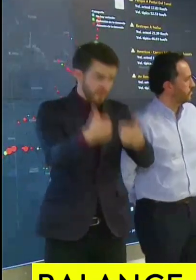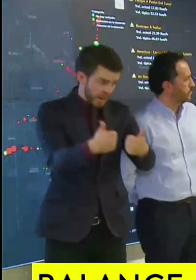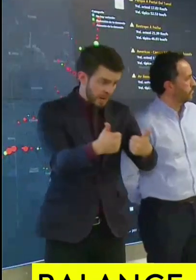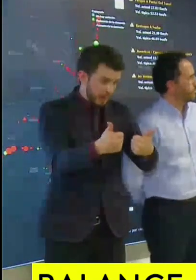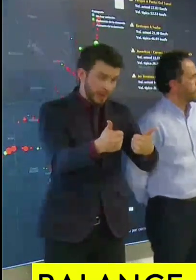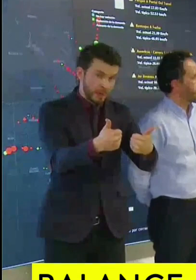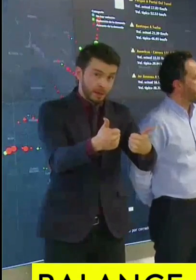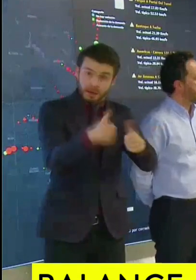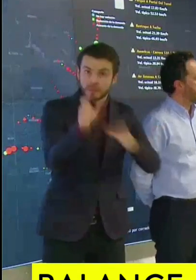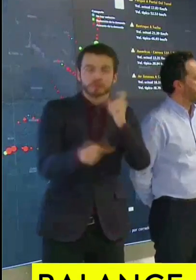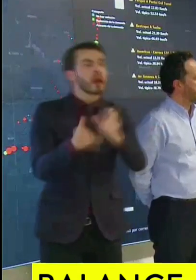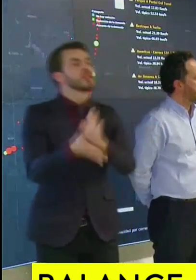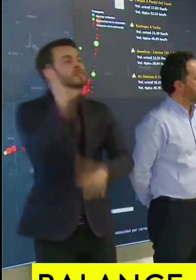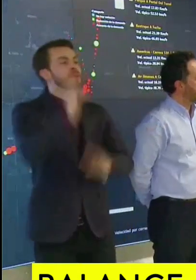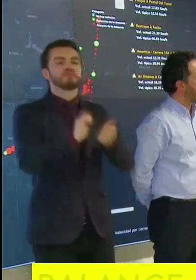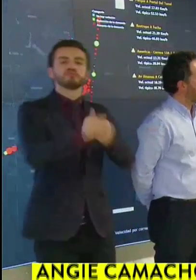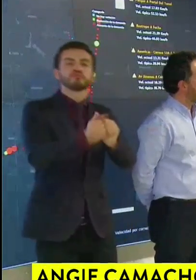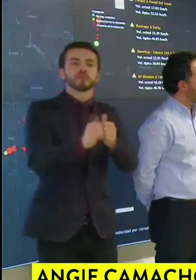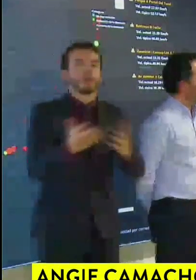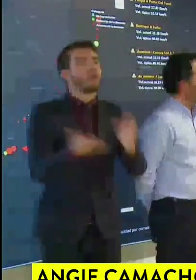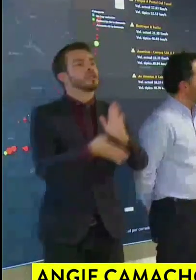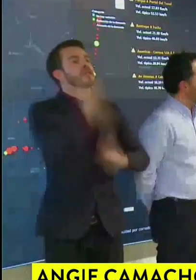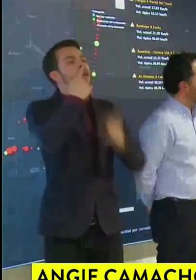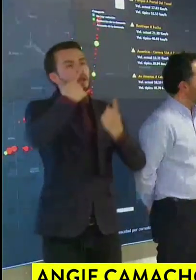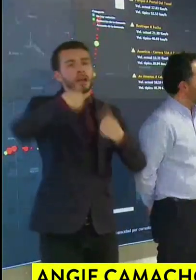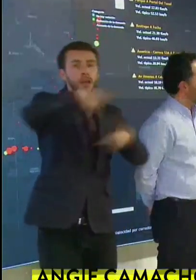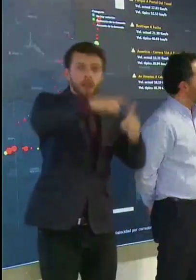investigación por falsedad en documento público. ¡Gracias! ¡Gracias! ¡Gracias! ¡Gracias! ¡Gracias! ¡Gracias!